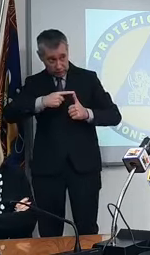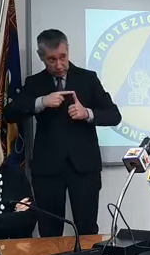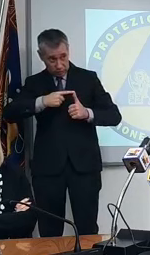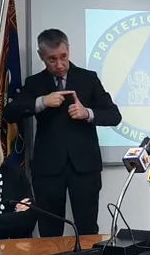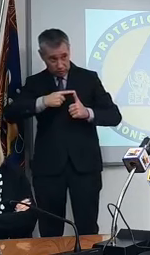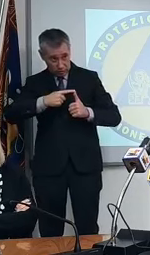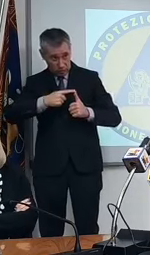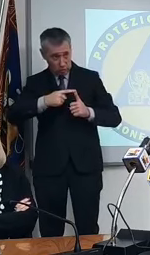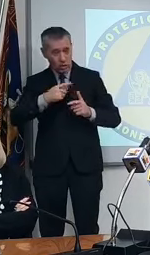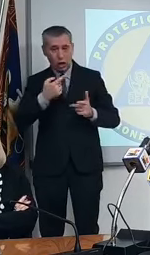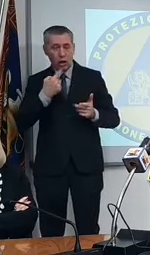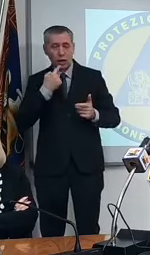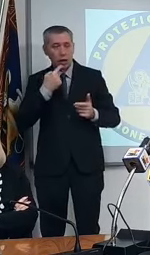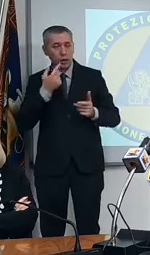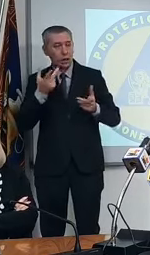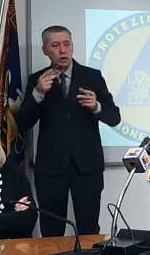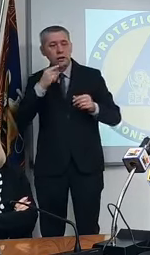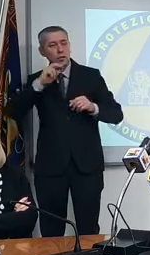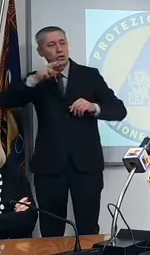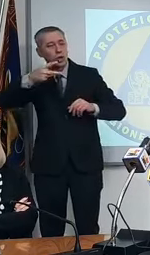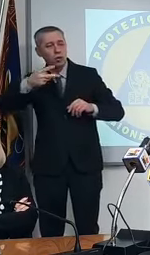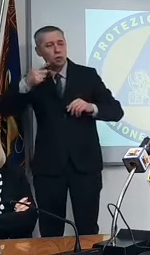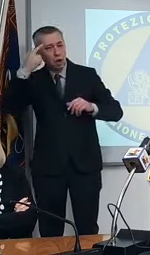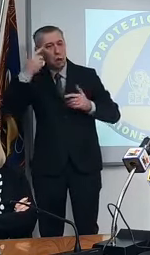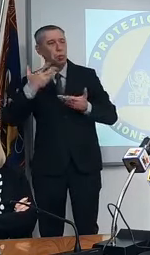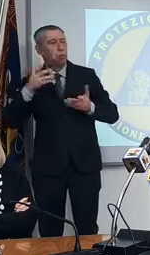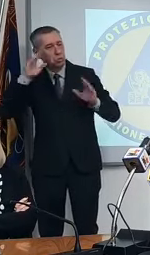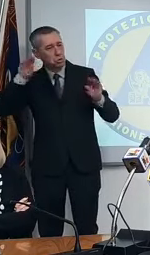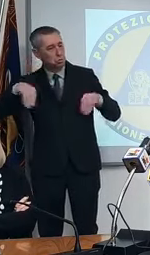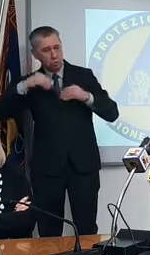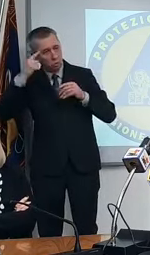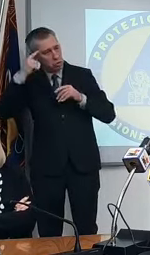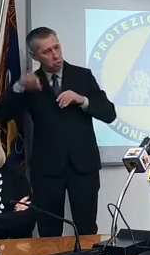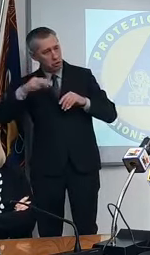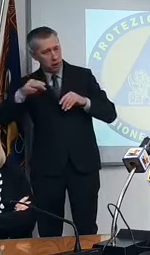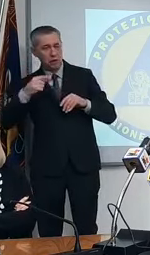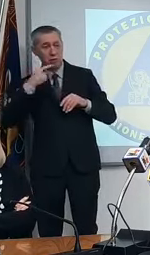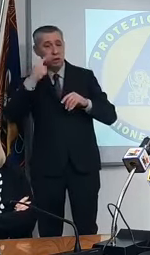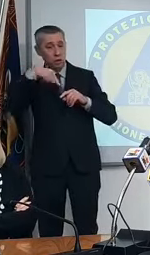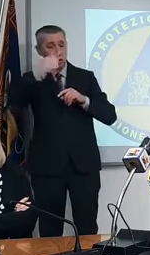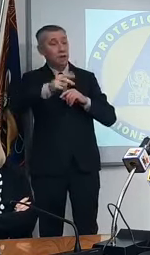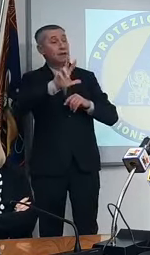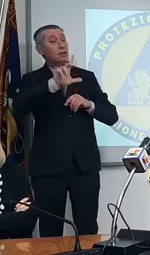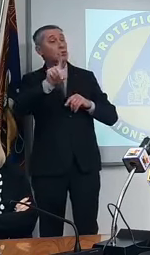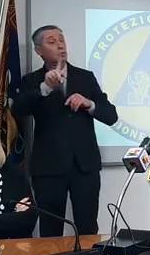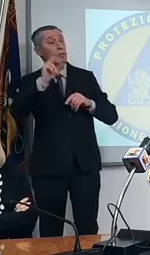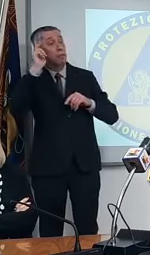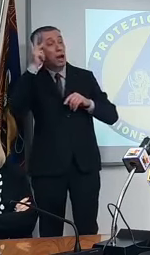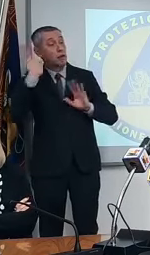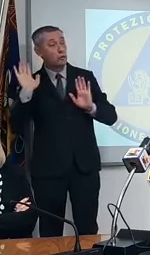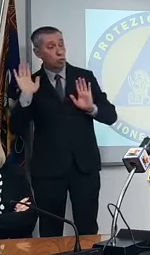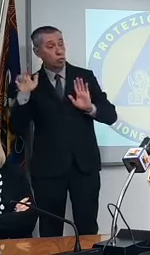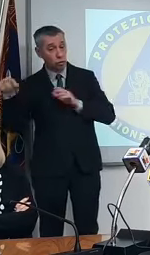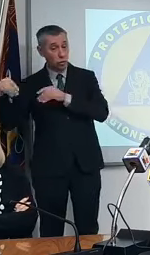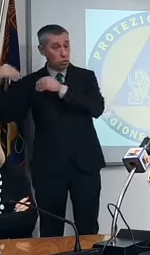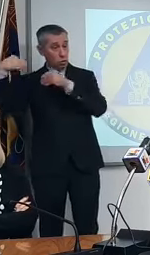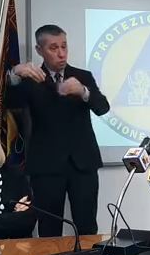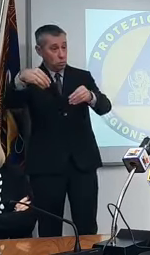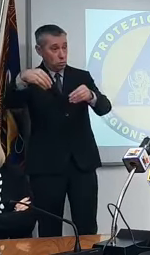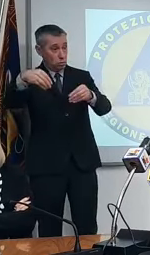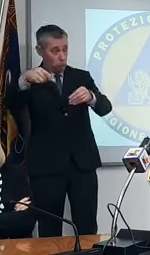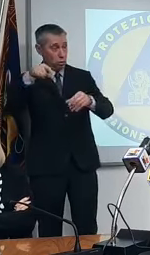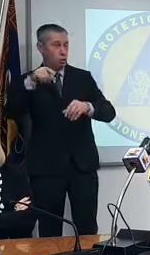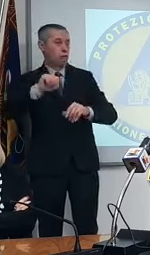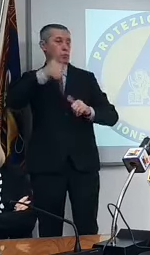subito un'indicazione di dove andare è arrivata per farla poi appunto al 31 marzo ma al 31 marzo si è presentato lui aveva fatto Pfizer la prima